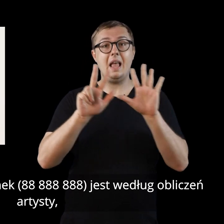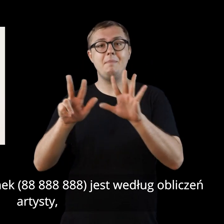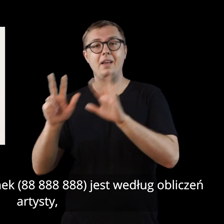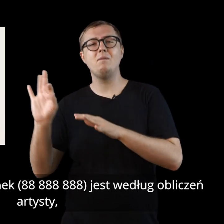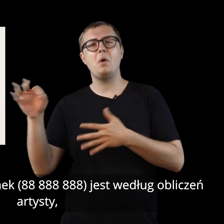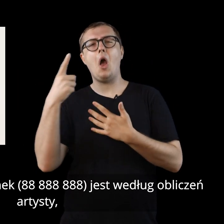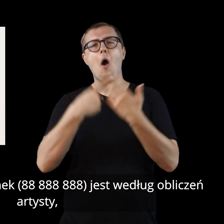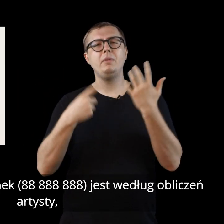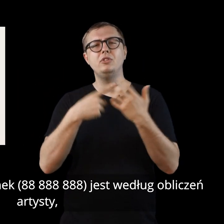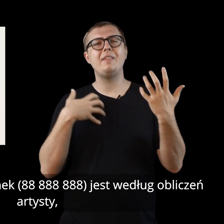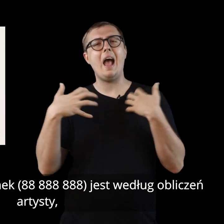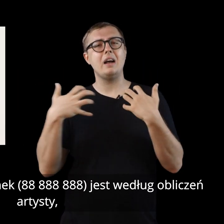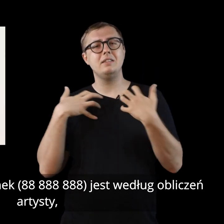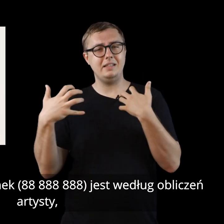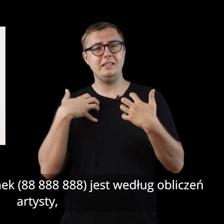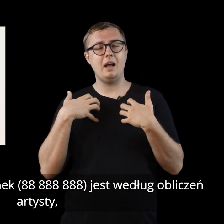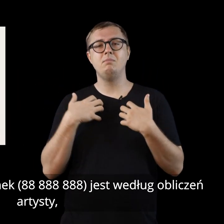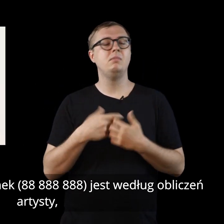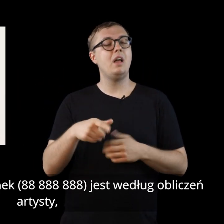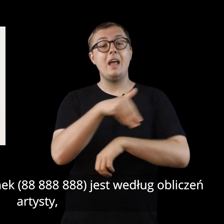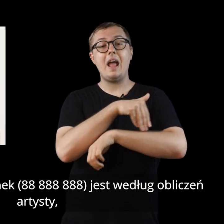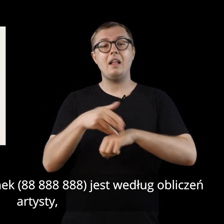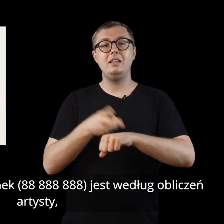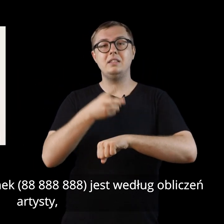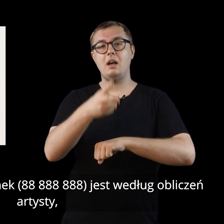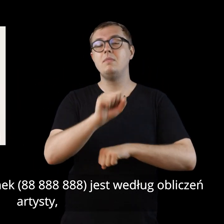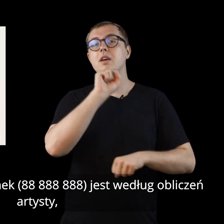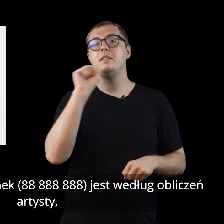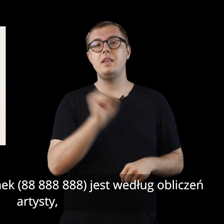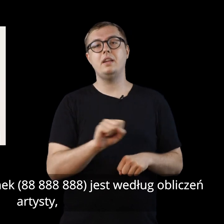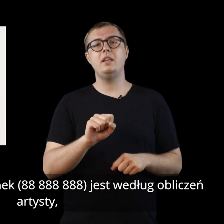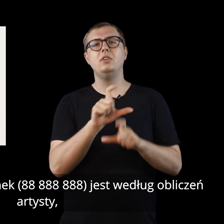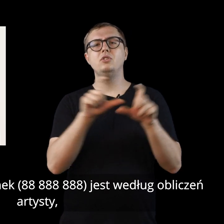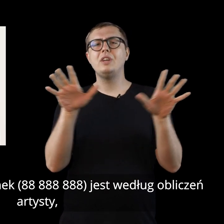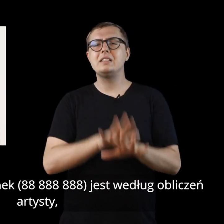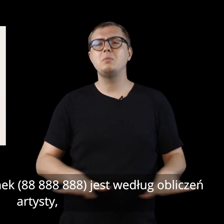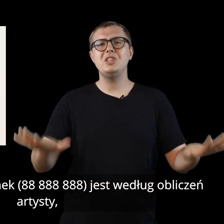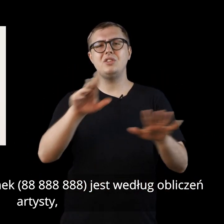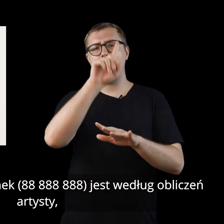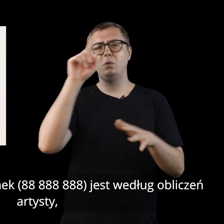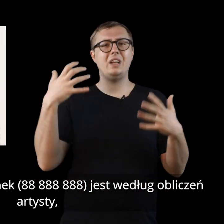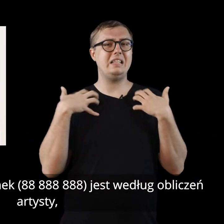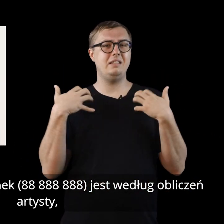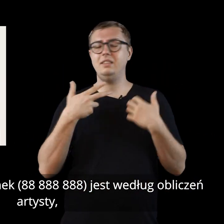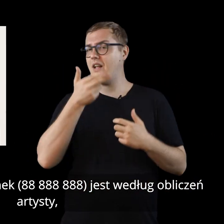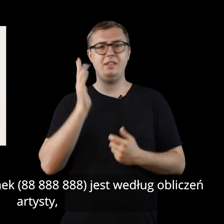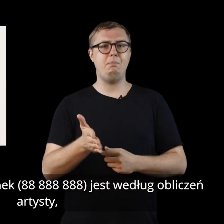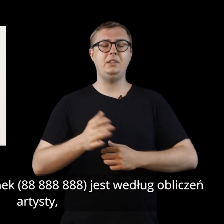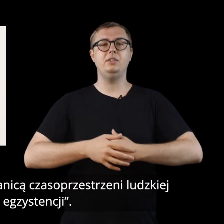milionów 888 tysięcy 888 jest według obliczeń artysty nieosiągalną